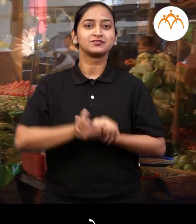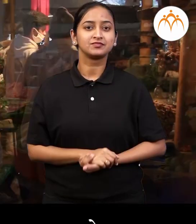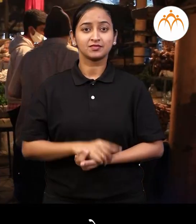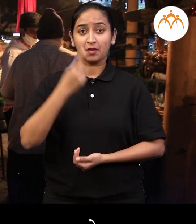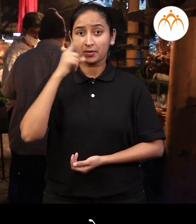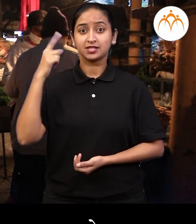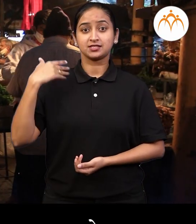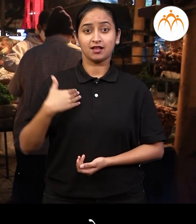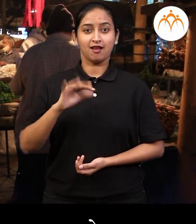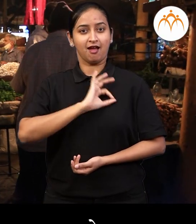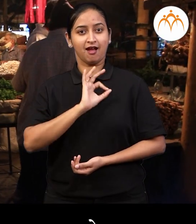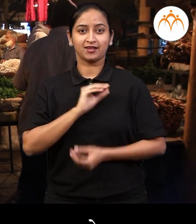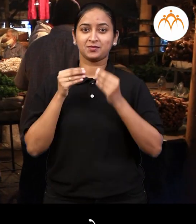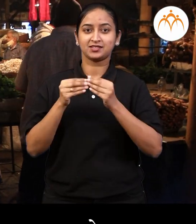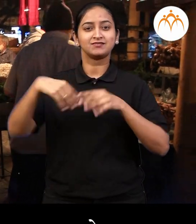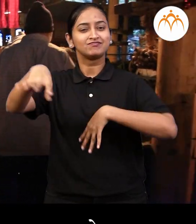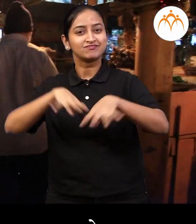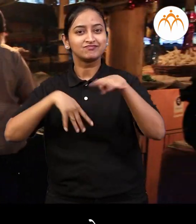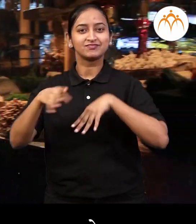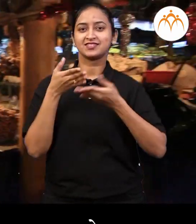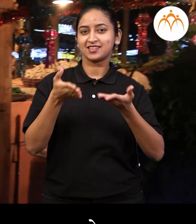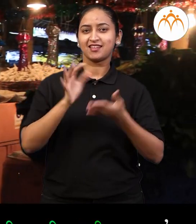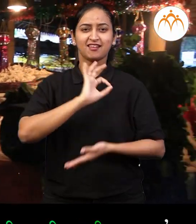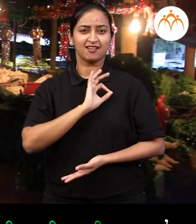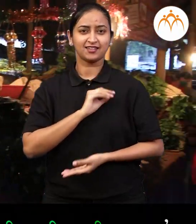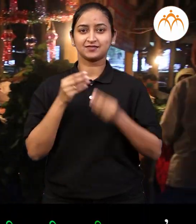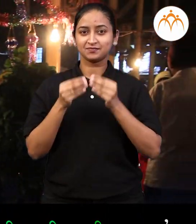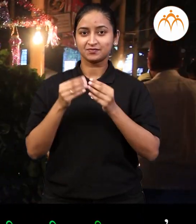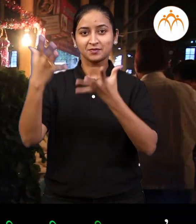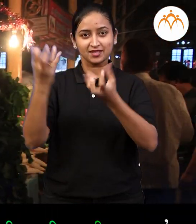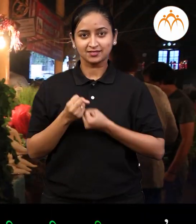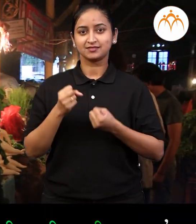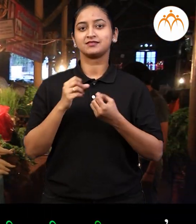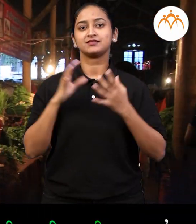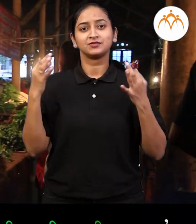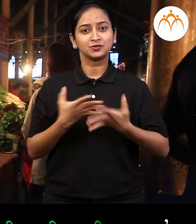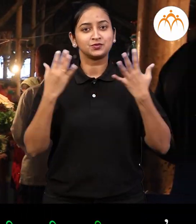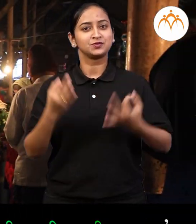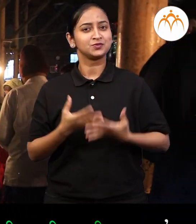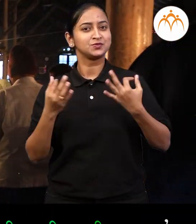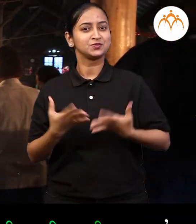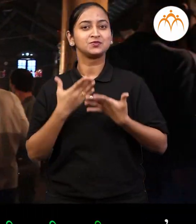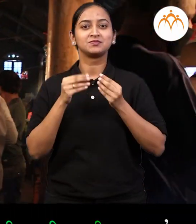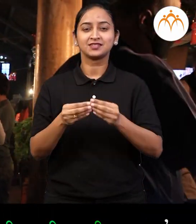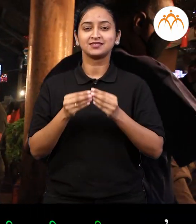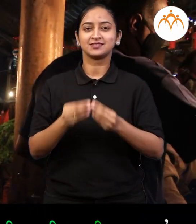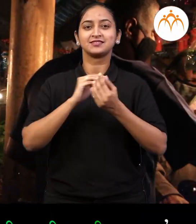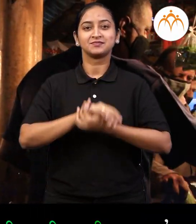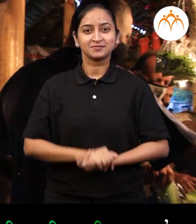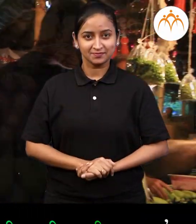आई लाही मंडई जायला आवर्त भाजी घ्या भाजी ताजी ताजी भाजी